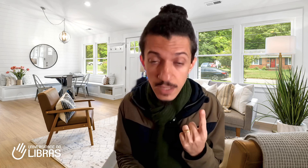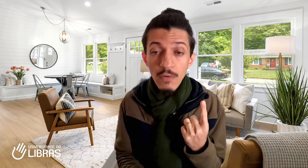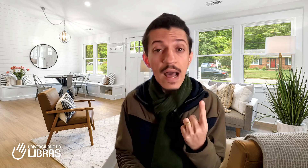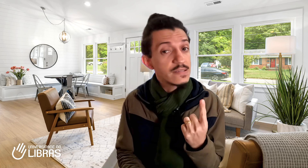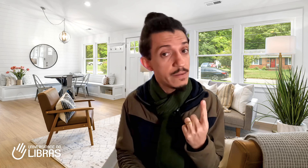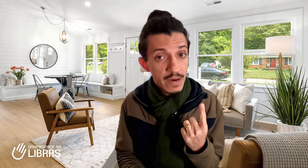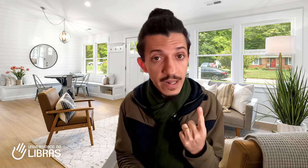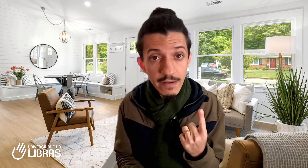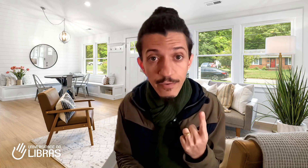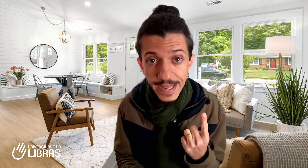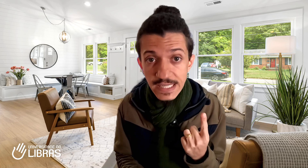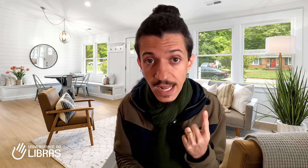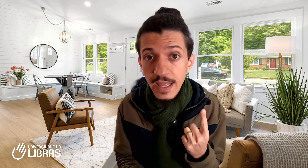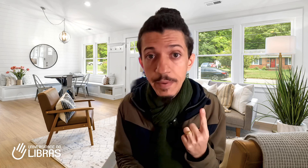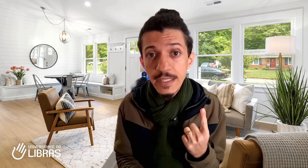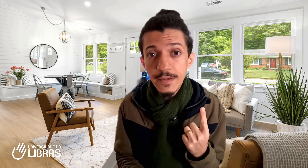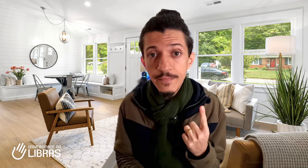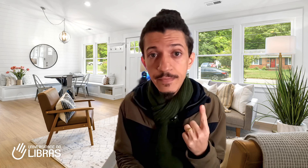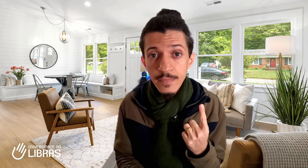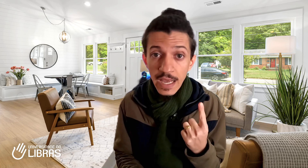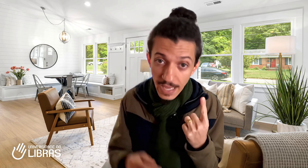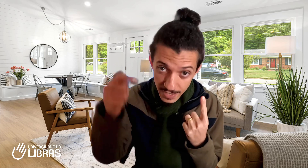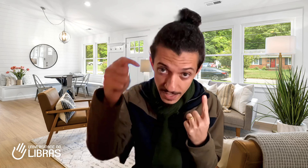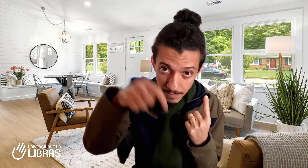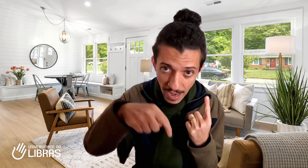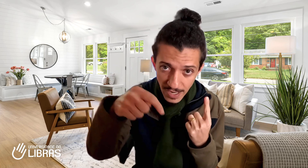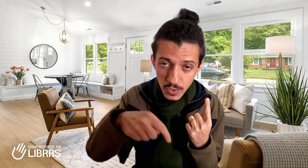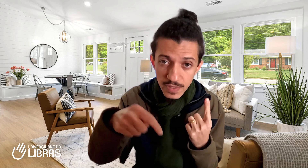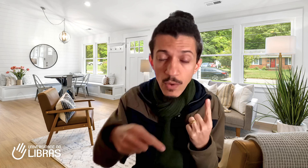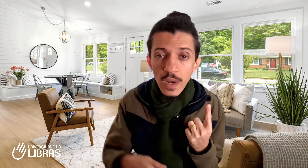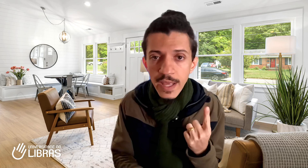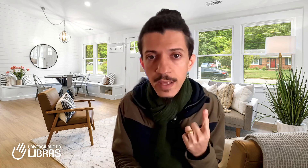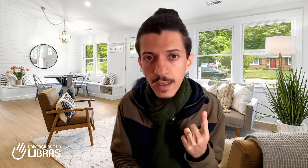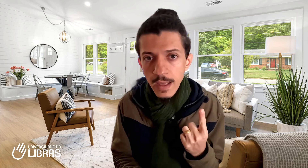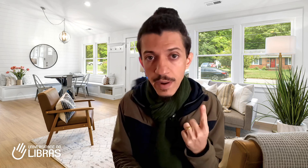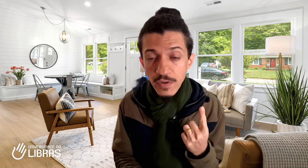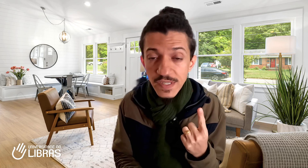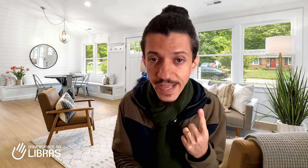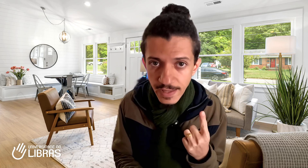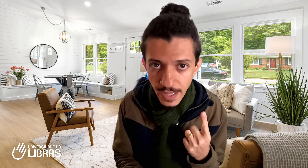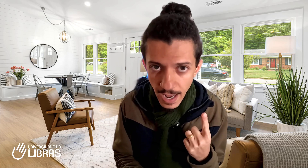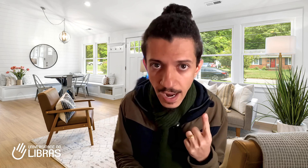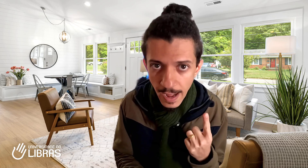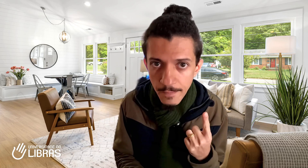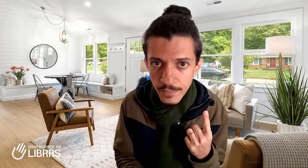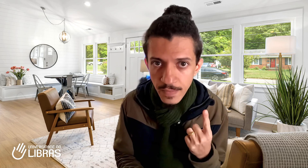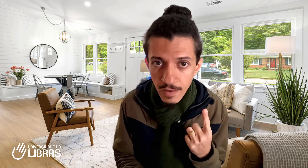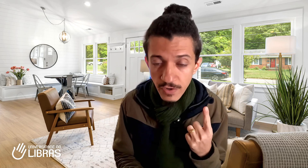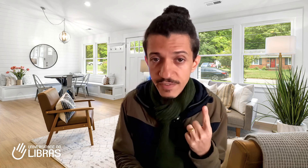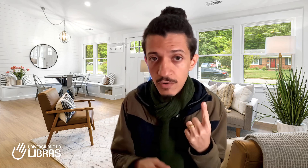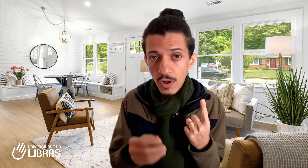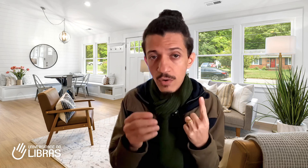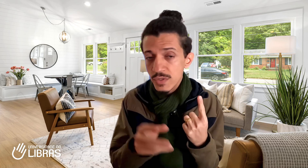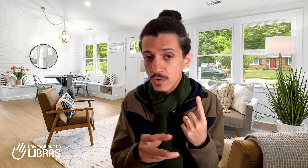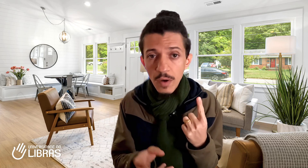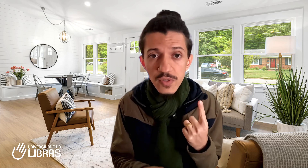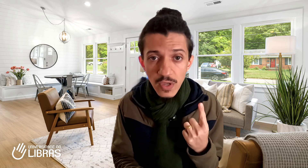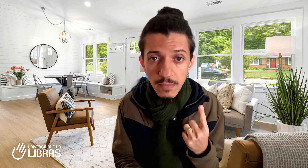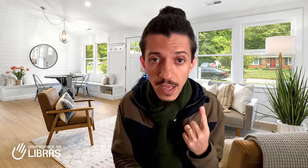a Semana da Fluência na Libras e aqui embaixo tem um link para você entrar lá, você vai colocar o seu nome, seu e-mail